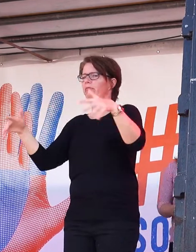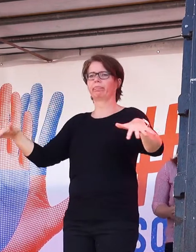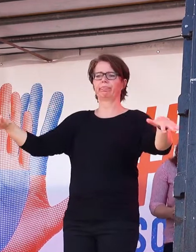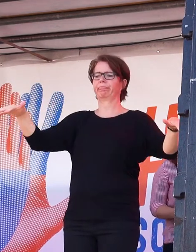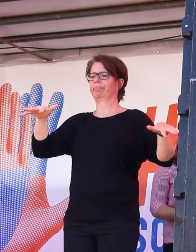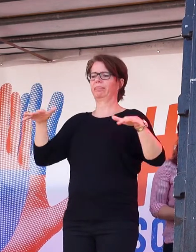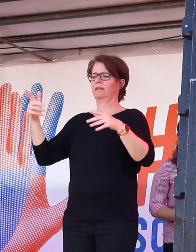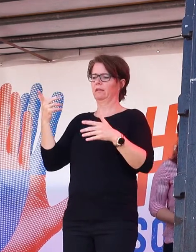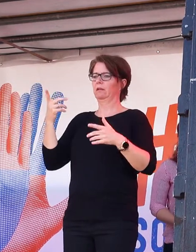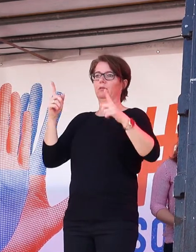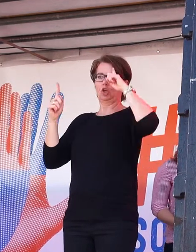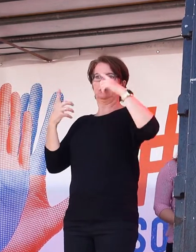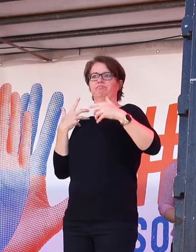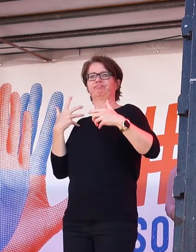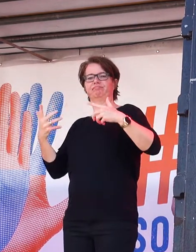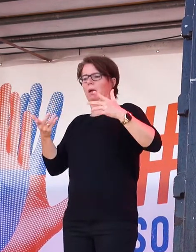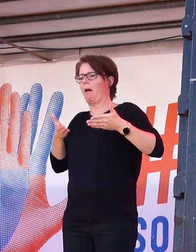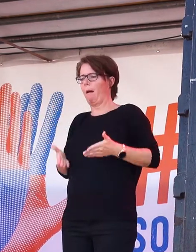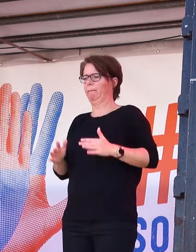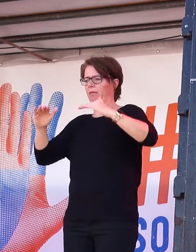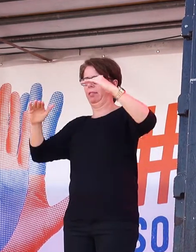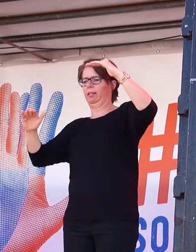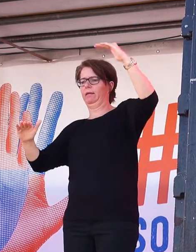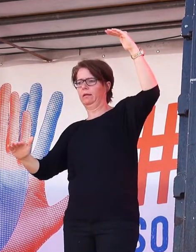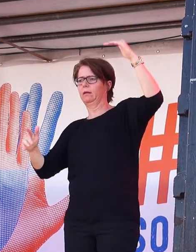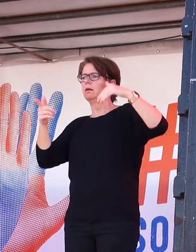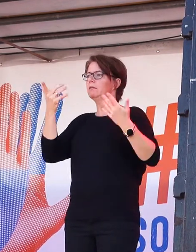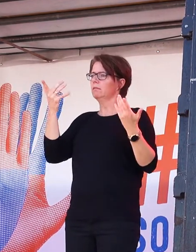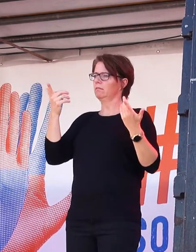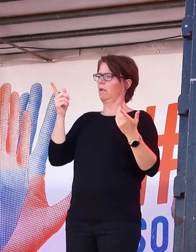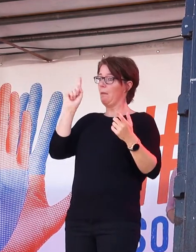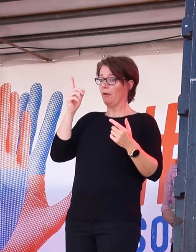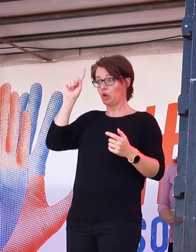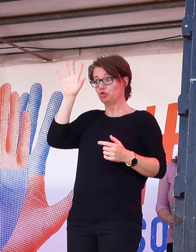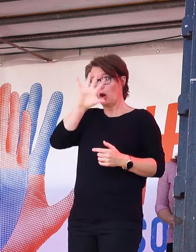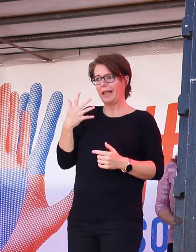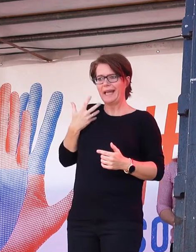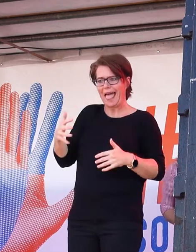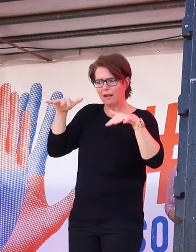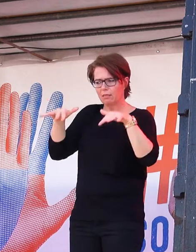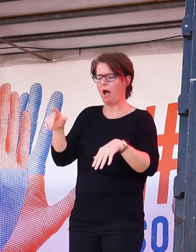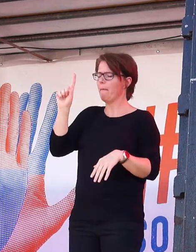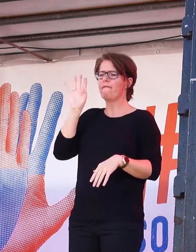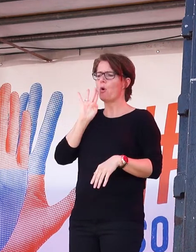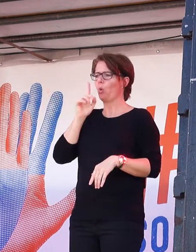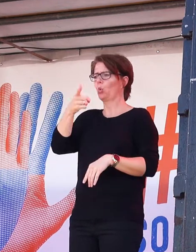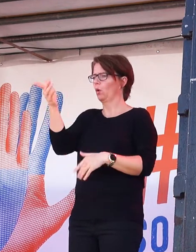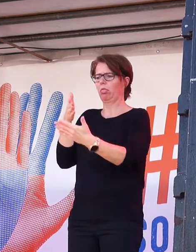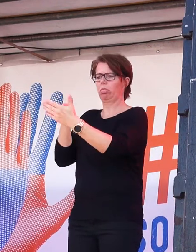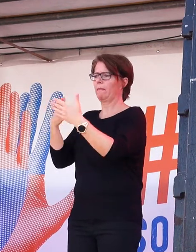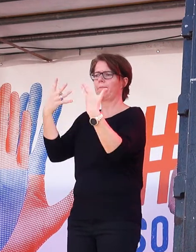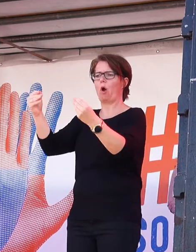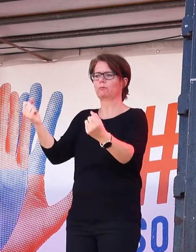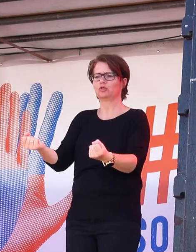ohne Wohnung sind. Und es ist eine Schande, wenn zwei Millionen Kinder in Armut leben. Und es ist eine Schande, wenn behinderte